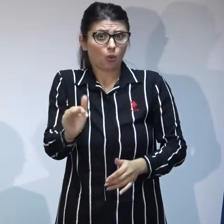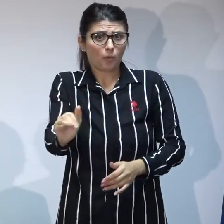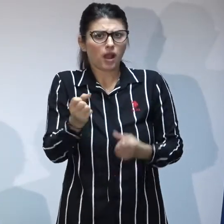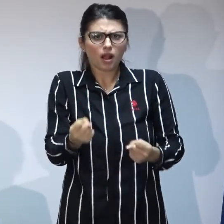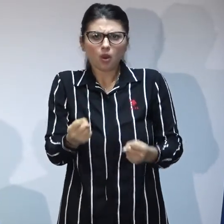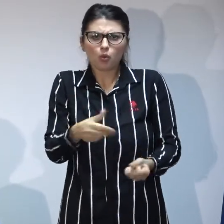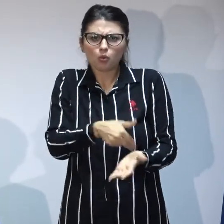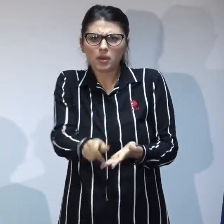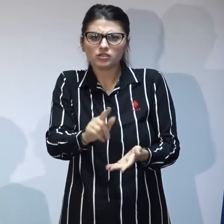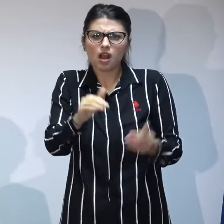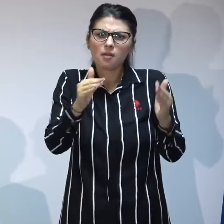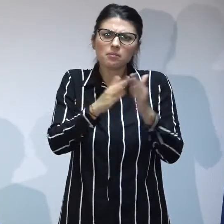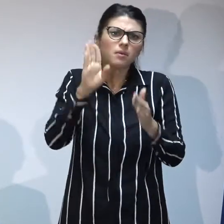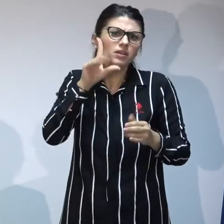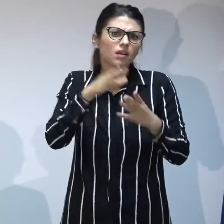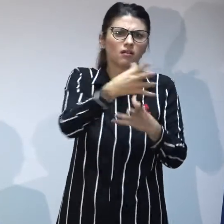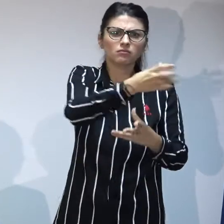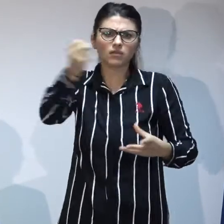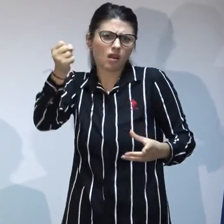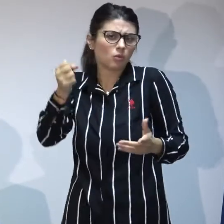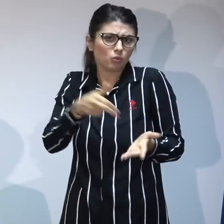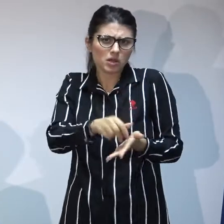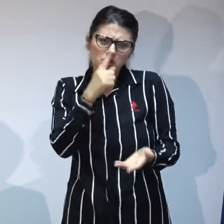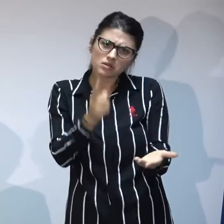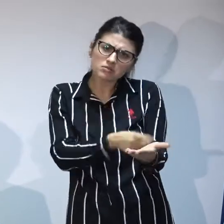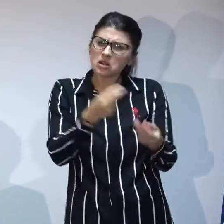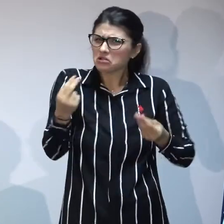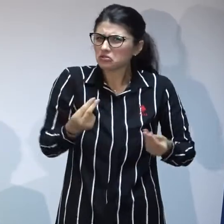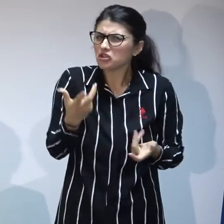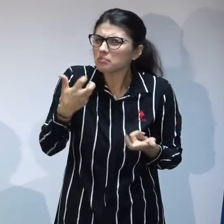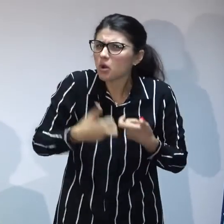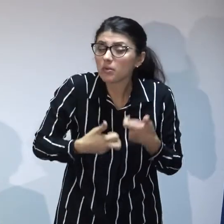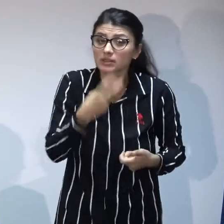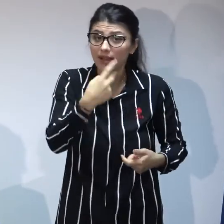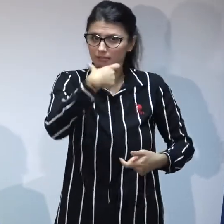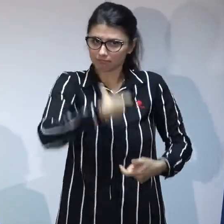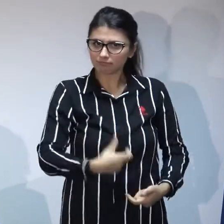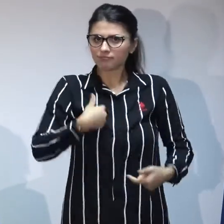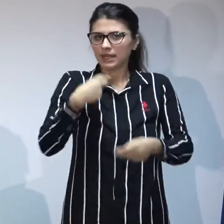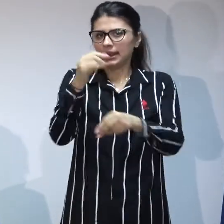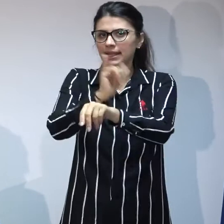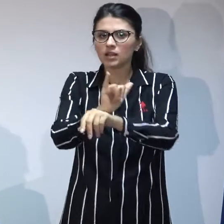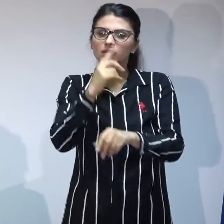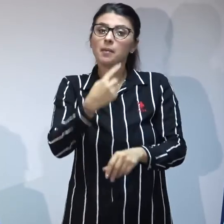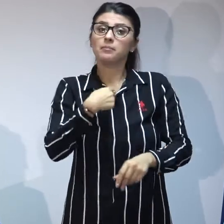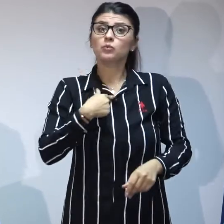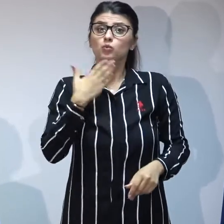adoptabil să vadă dacă ei personal sunt mulțumiți de ce găsesc acolo